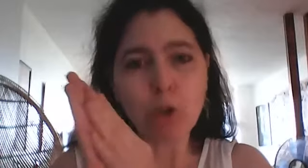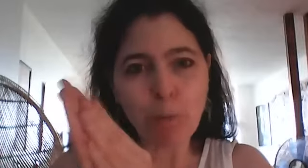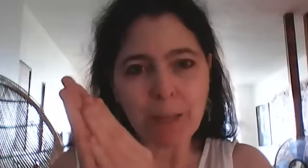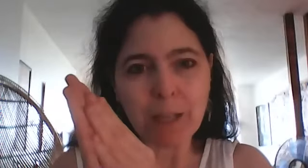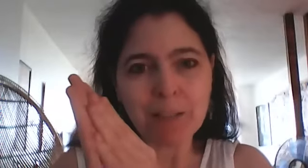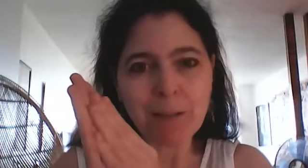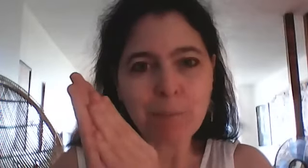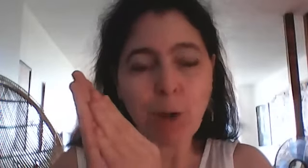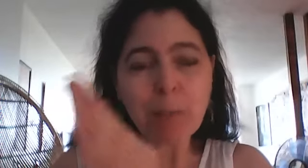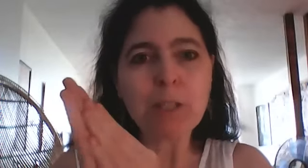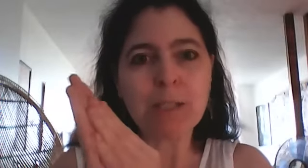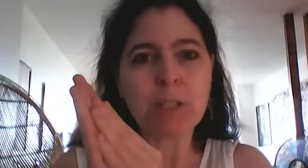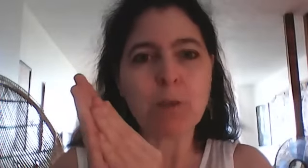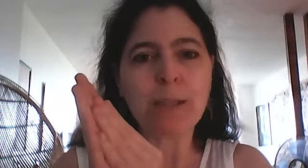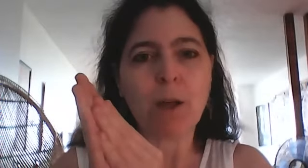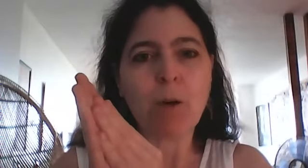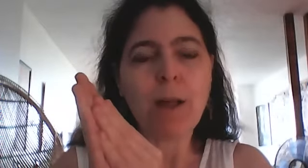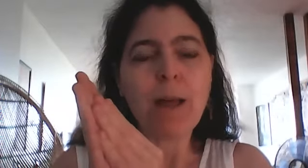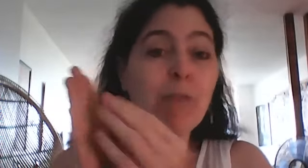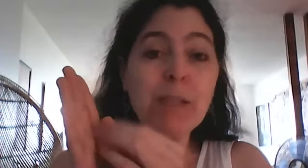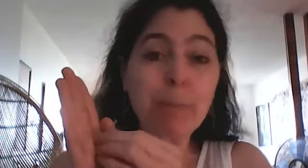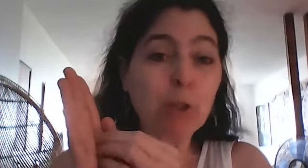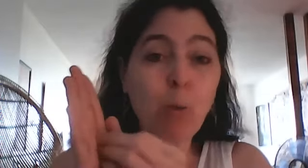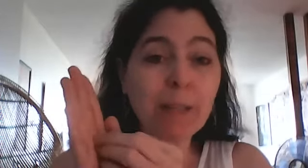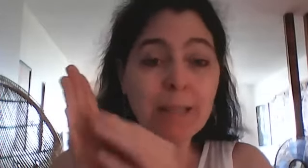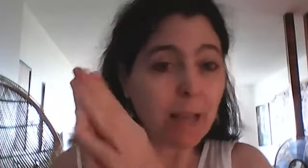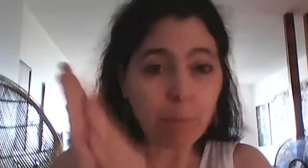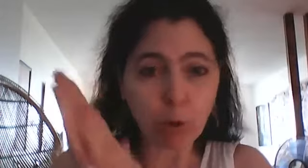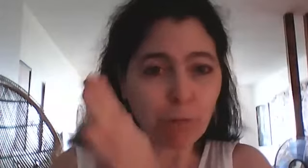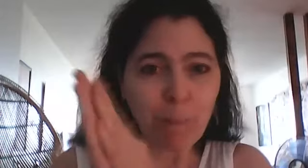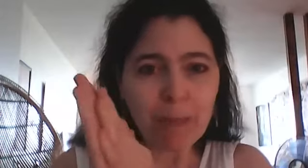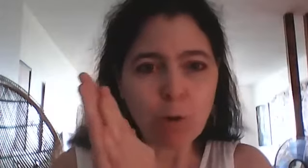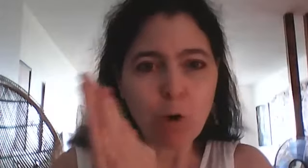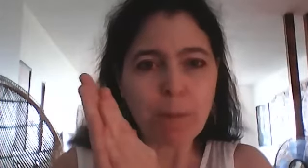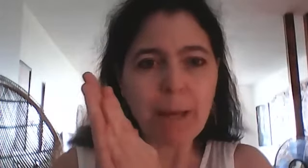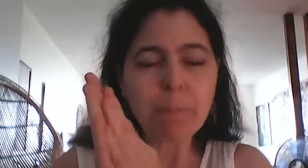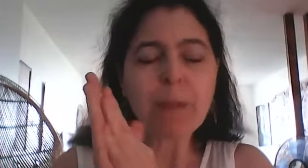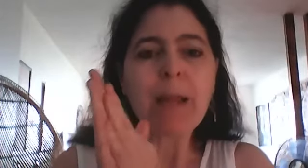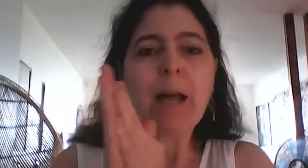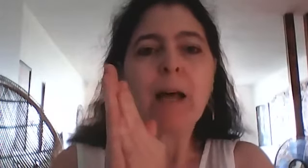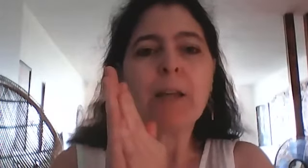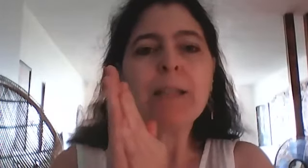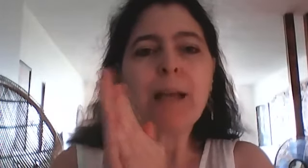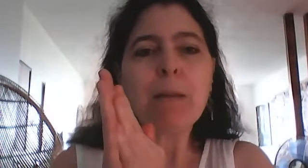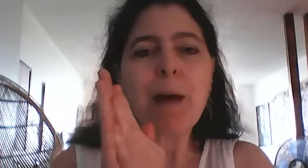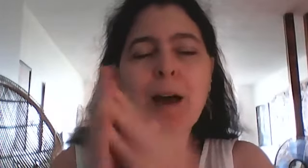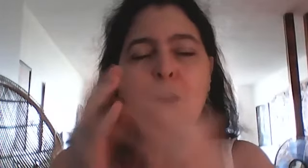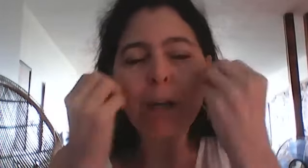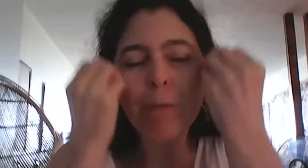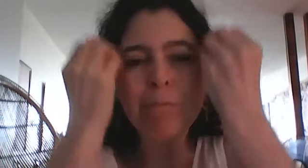deux personnes pour harmoniser une situation parfois ça peut être trois quatre cinq pour une famille au complet idéalement on fait comme